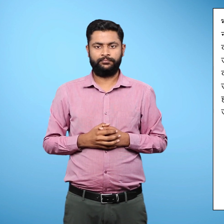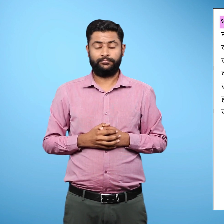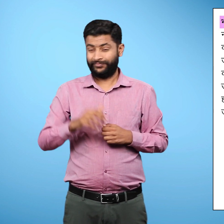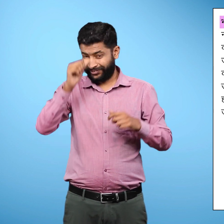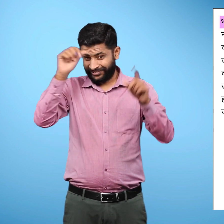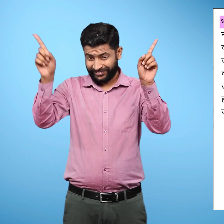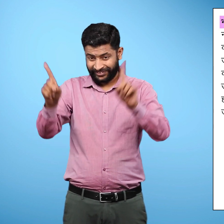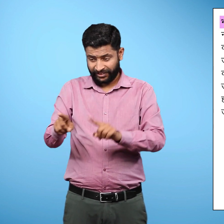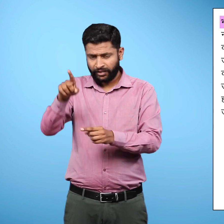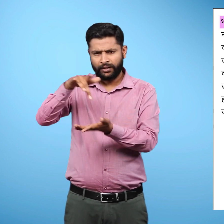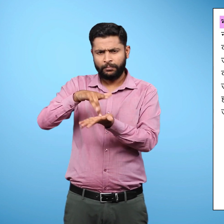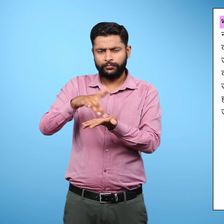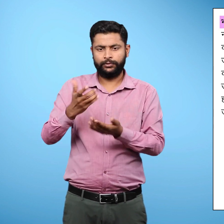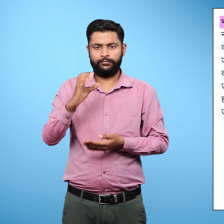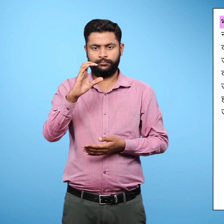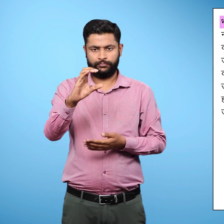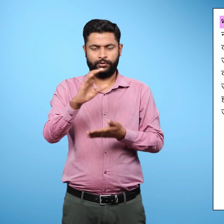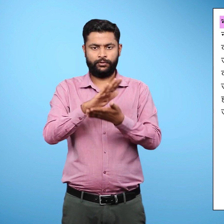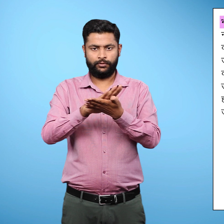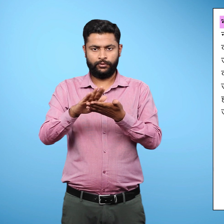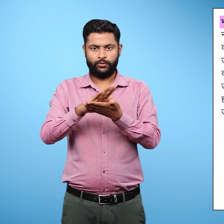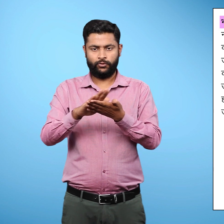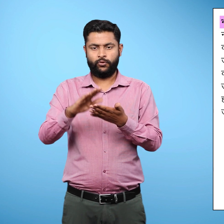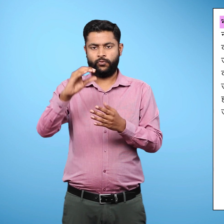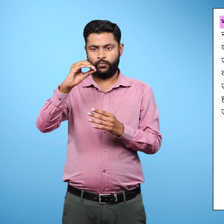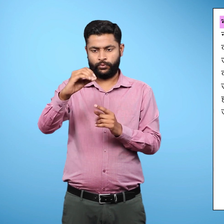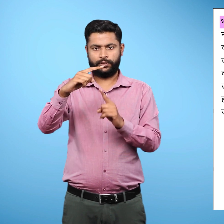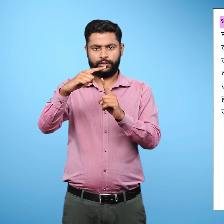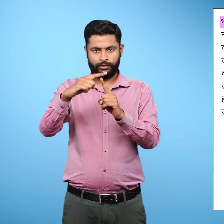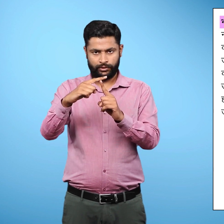भारत में छोटा नागपुर पठार पर जाते हैं।